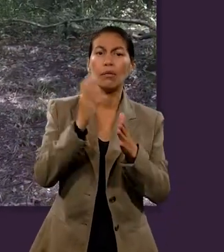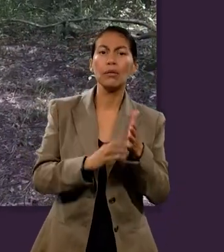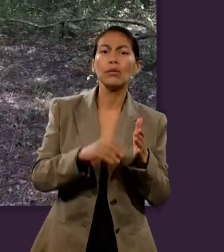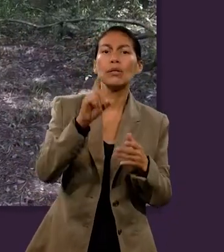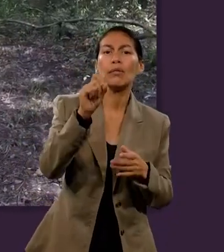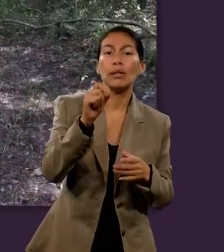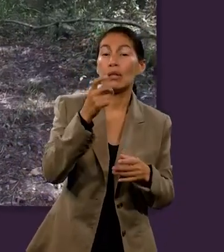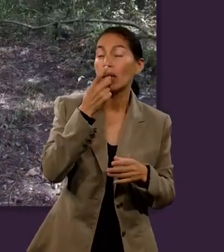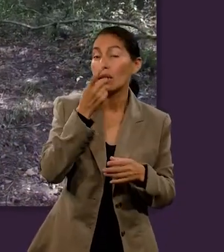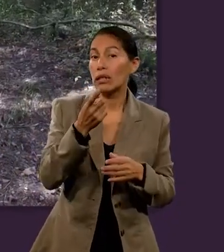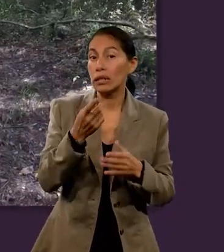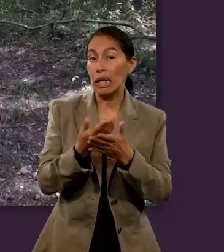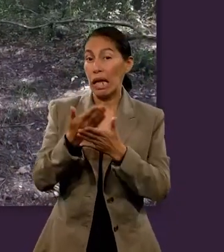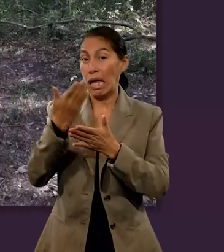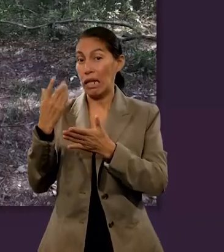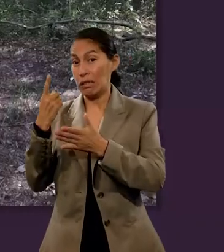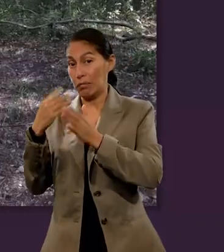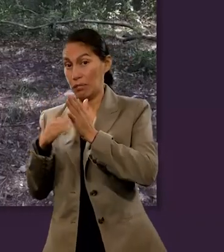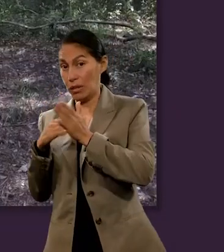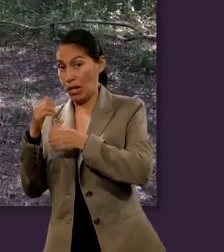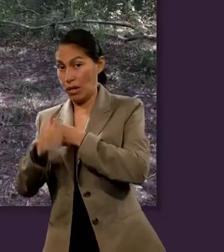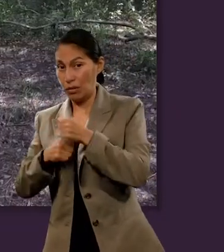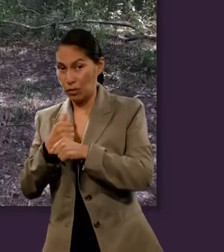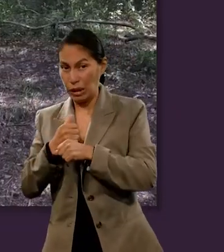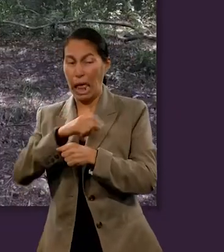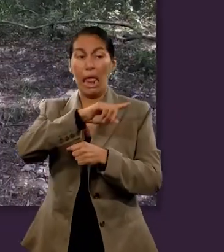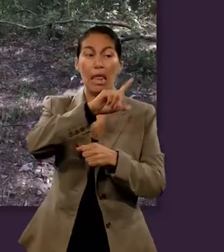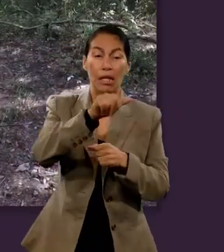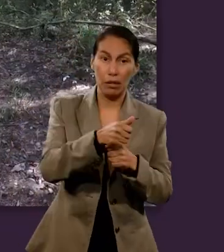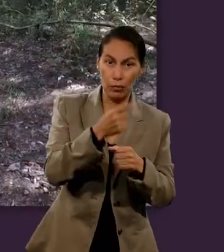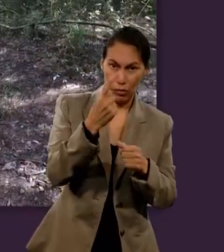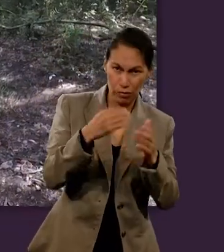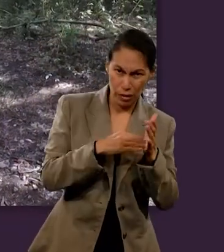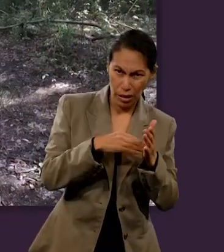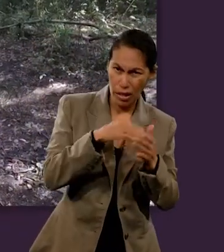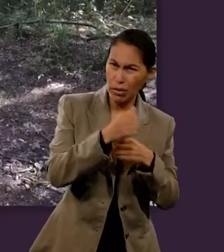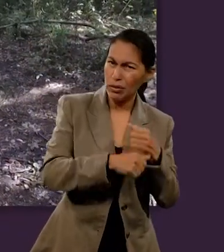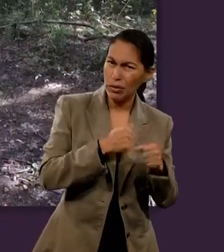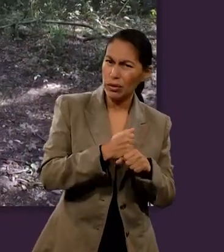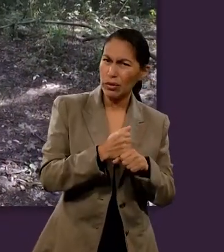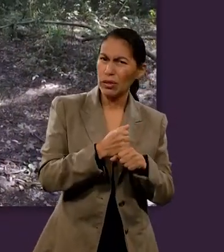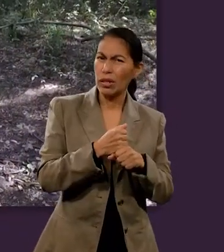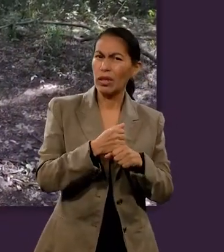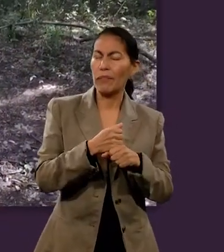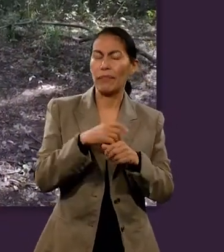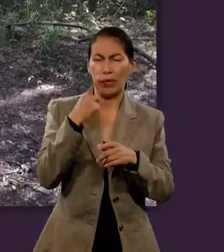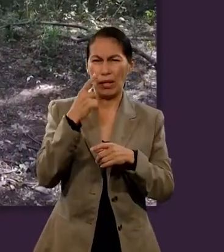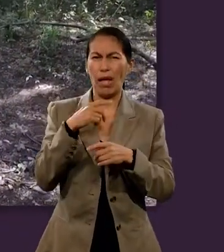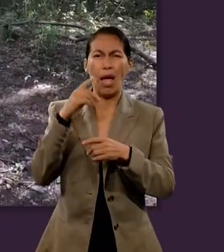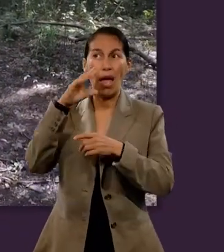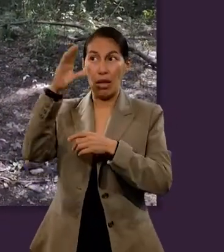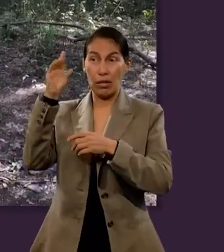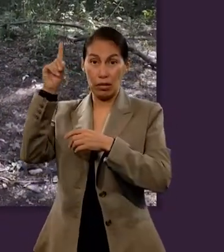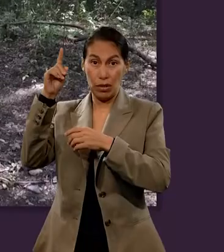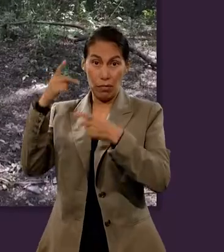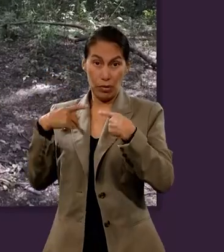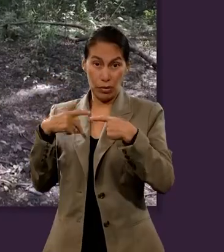Apocalipsis capítulo 20 nos presenta acontecimientos que sucederán antes y después del milenio. Pero me llama la atención que después,